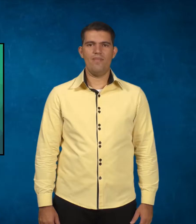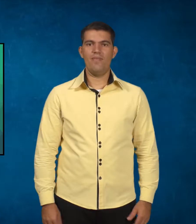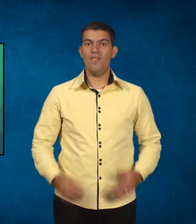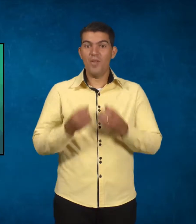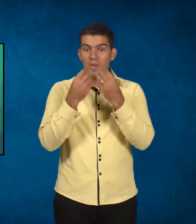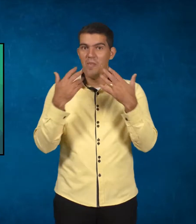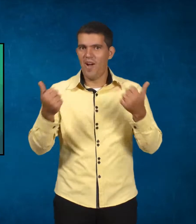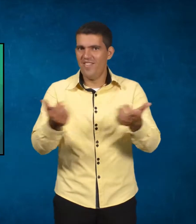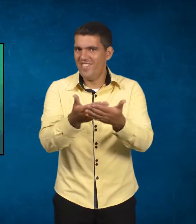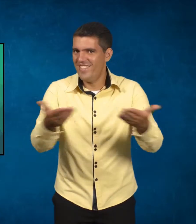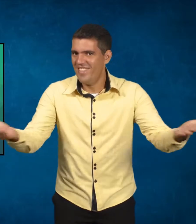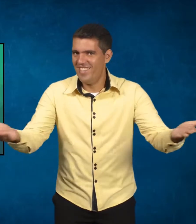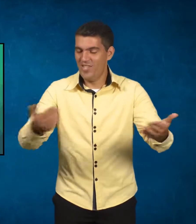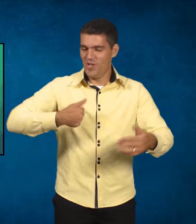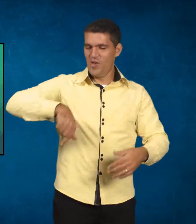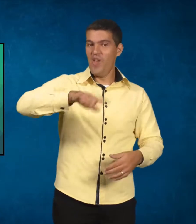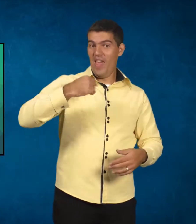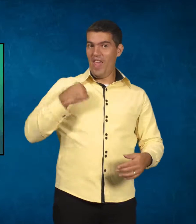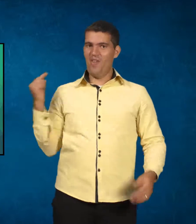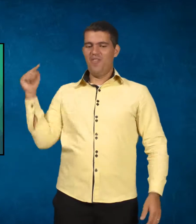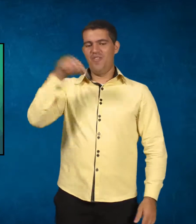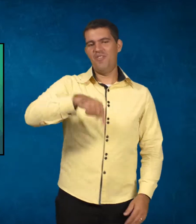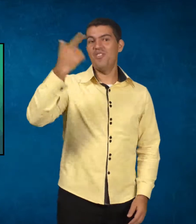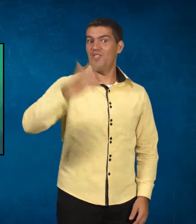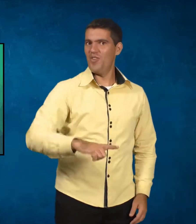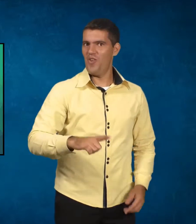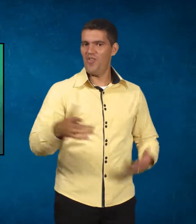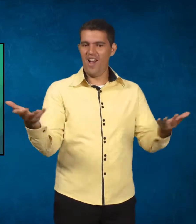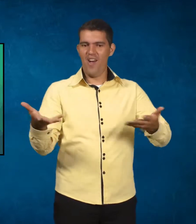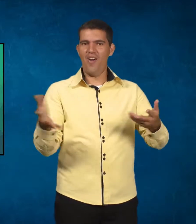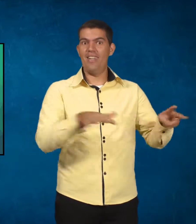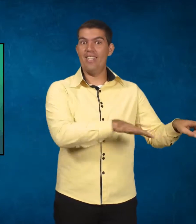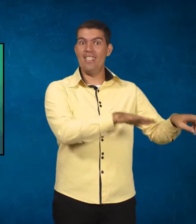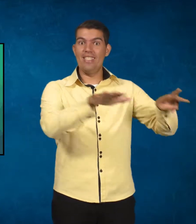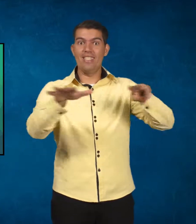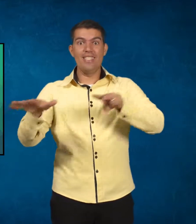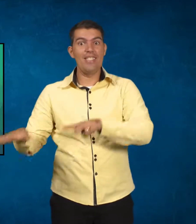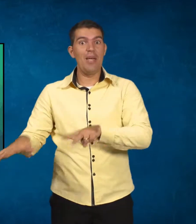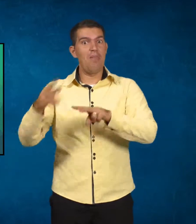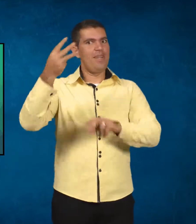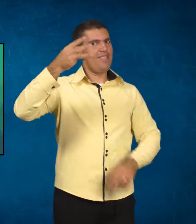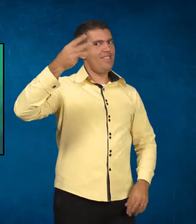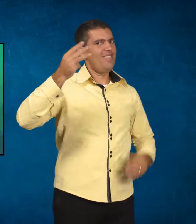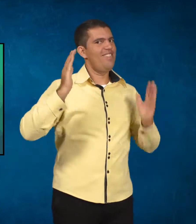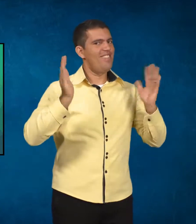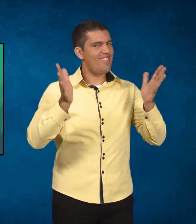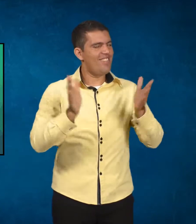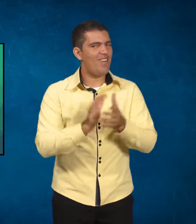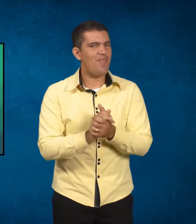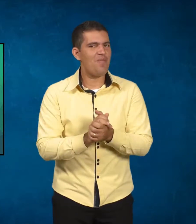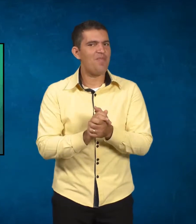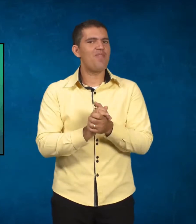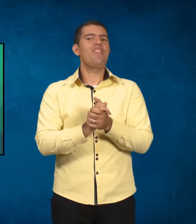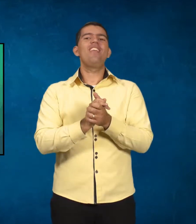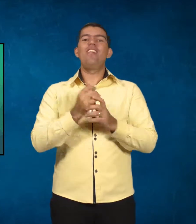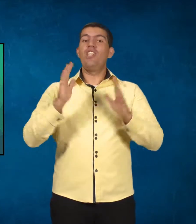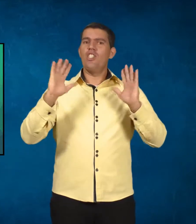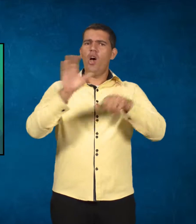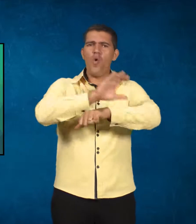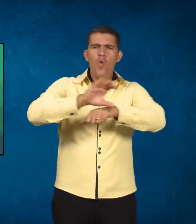turma, estamos aqui de novo, estamos na terceira semana, nosso curso já passou aí pela metade, a gente